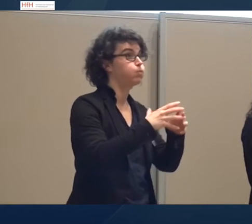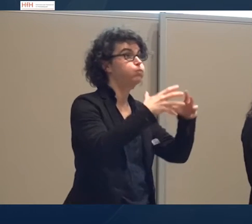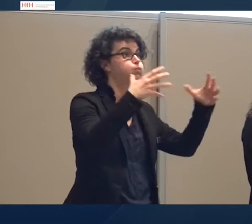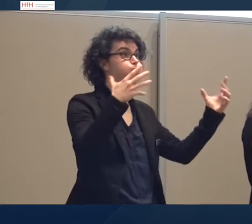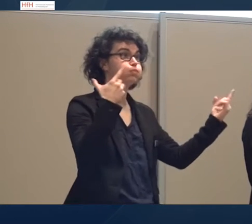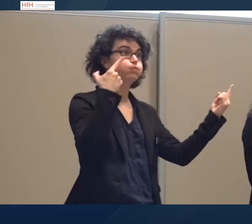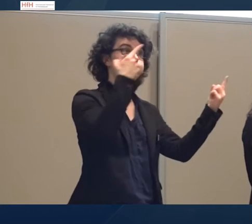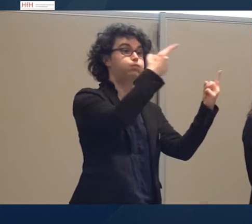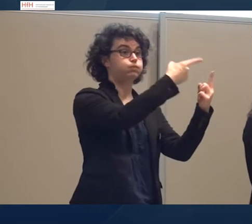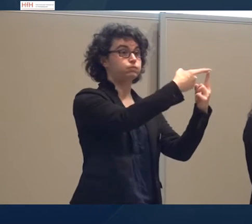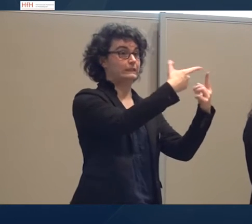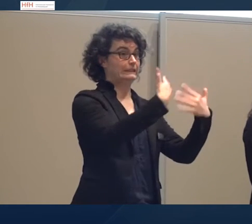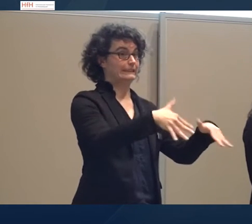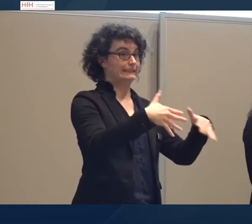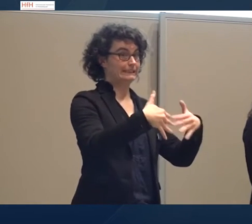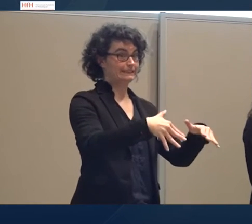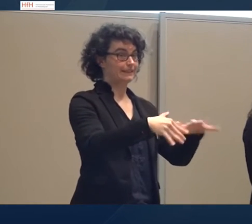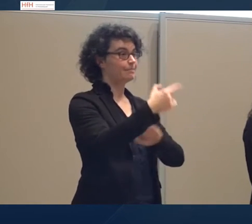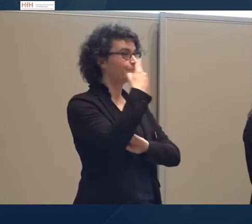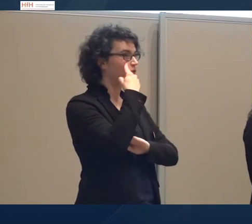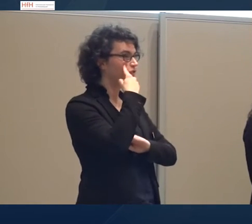haben. Schauen wir mal, was das für Ziele sind.